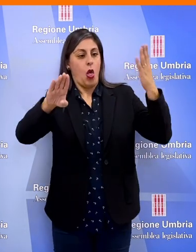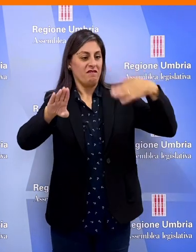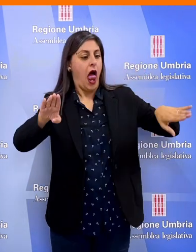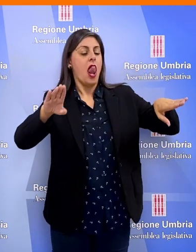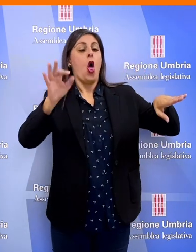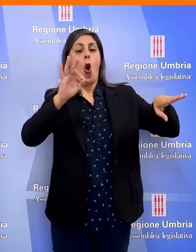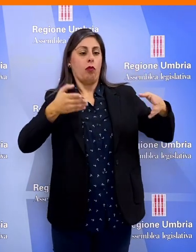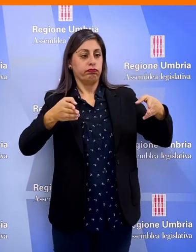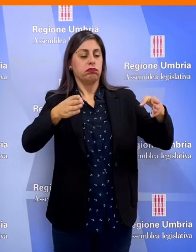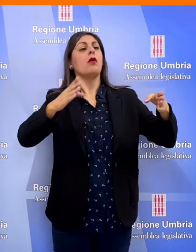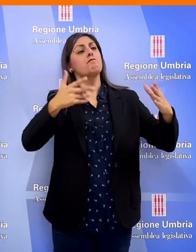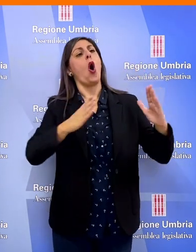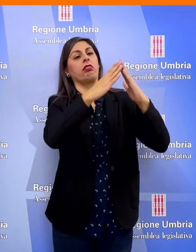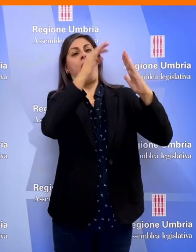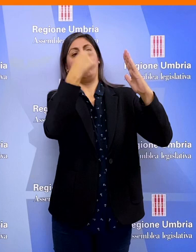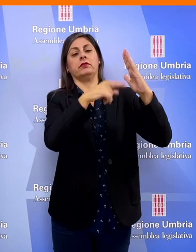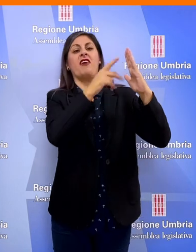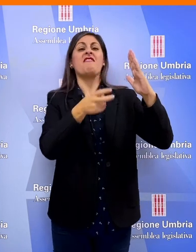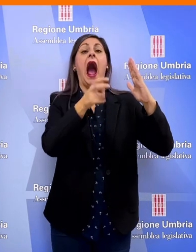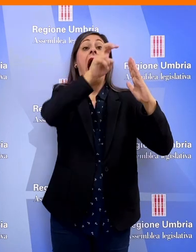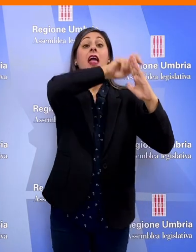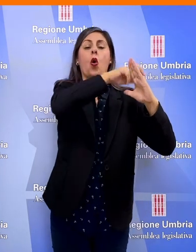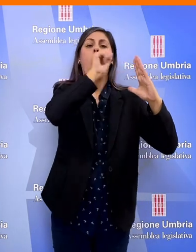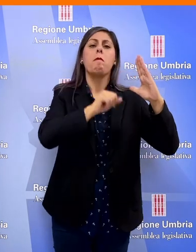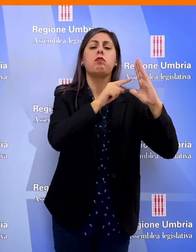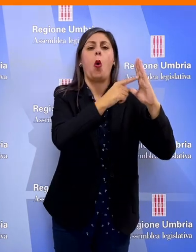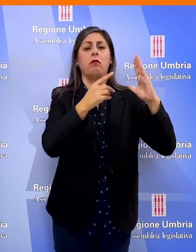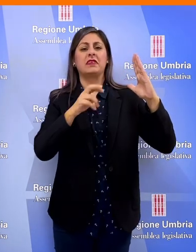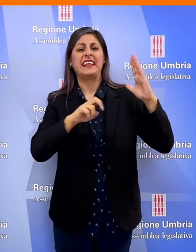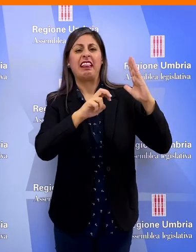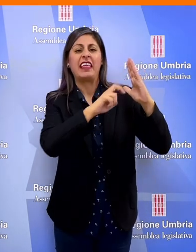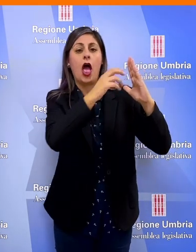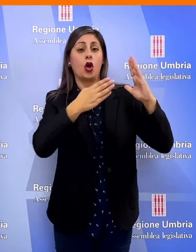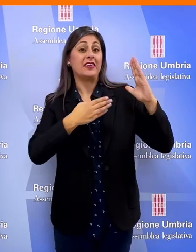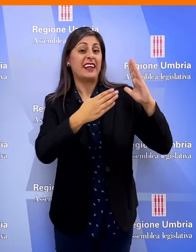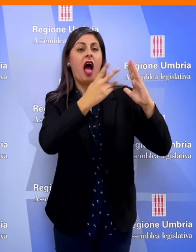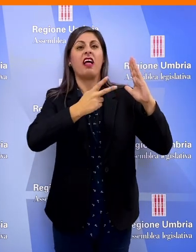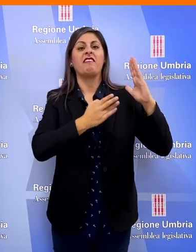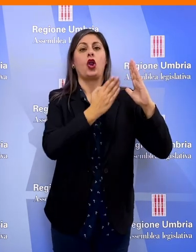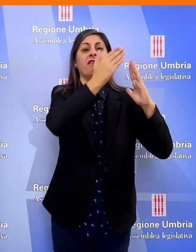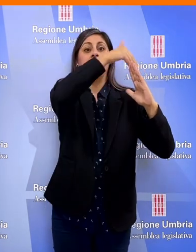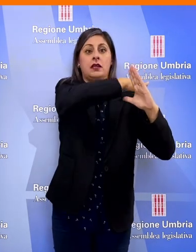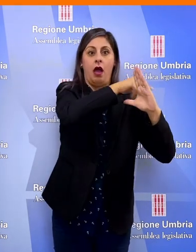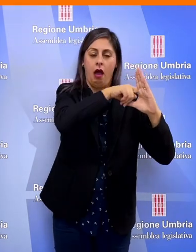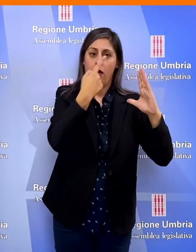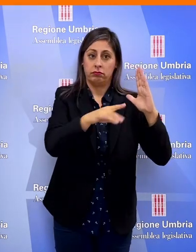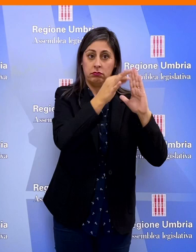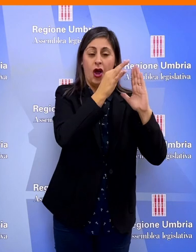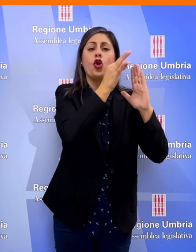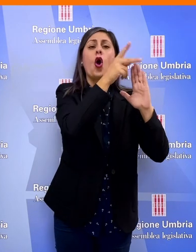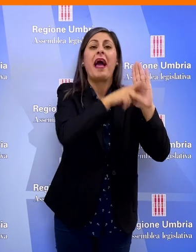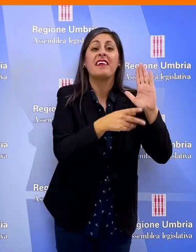idrografici attraverso una catena montuosa che può essere attraversato da un sentiero, una strada o una ferrovia Secondo le normative